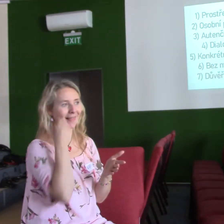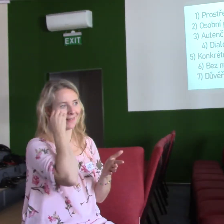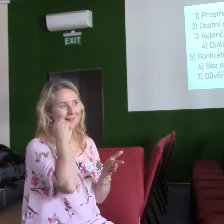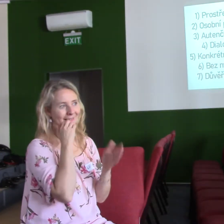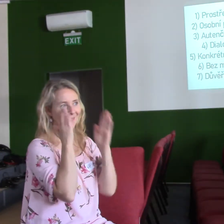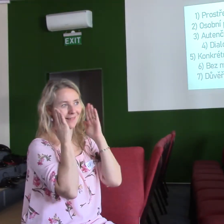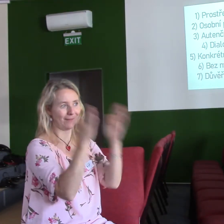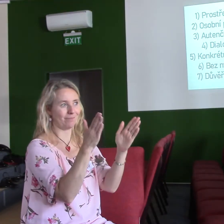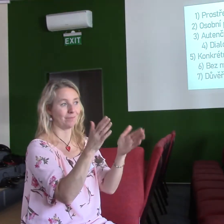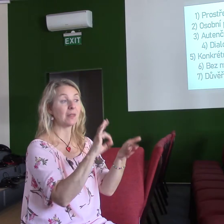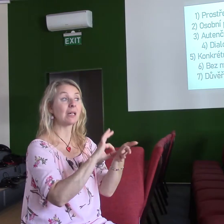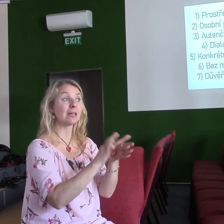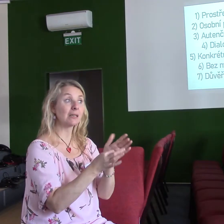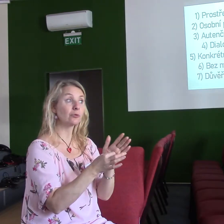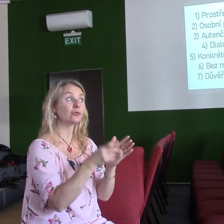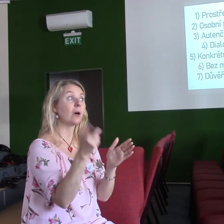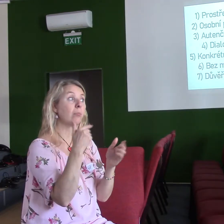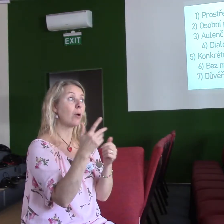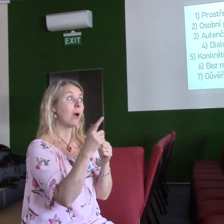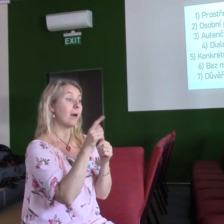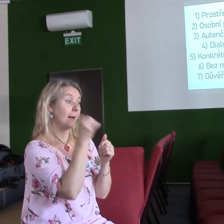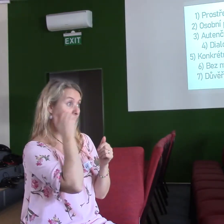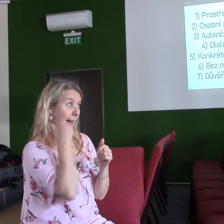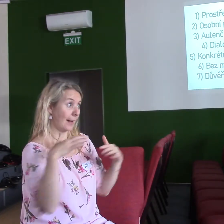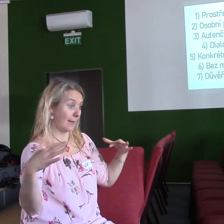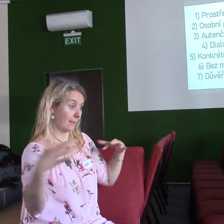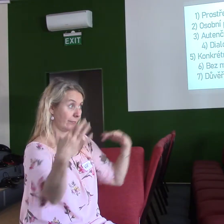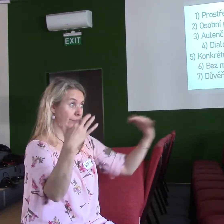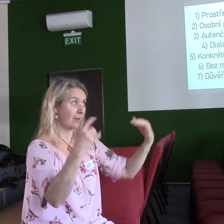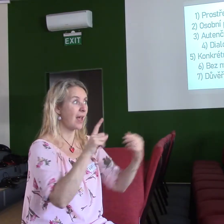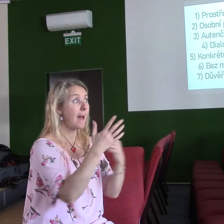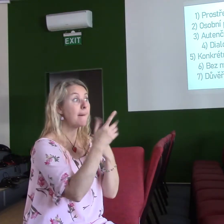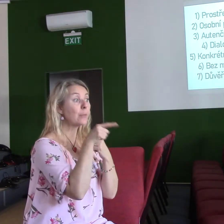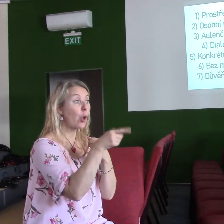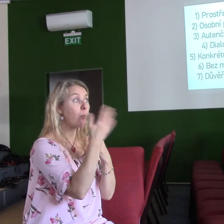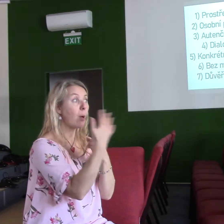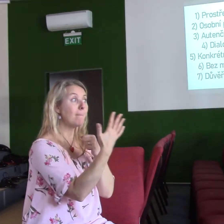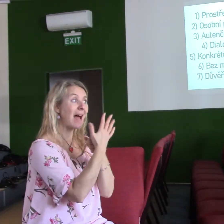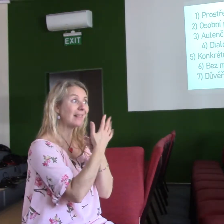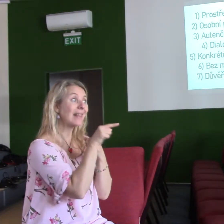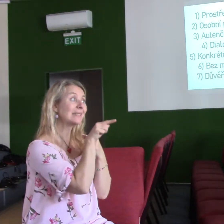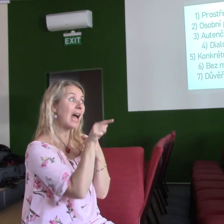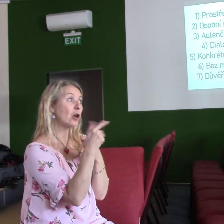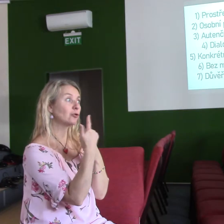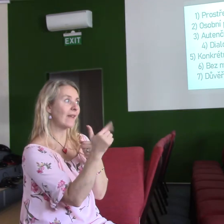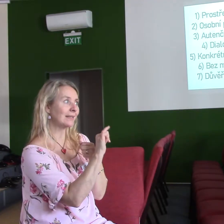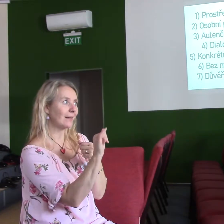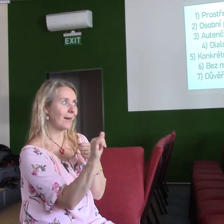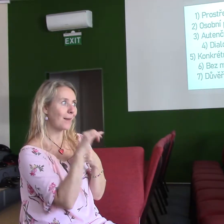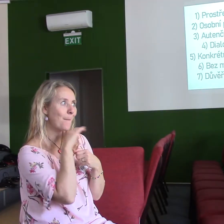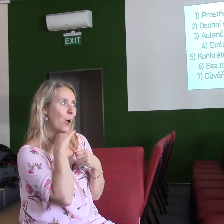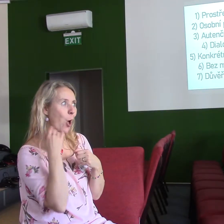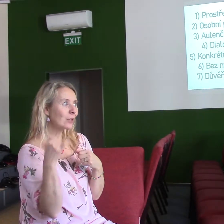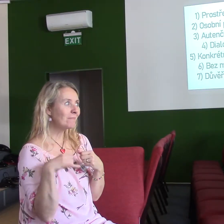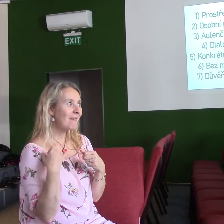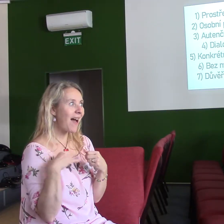začná Ježíš následovat, bylo mezi patnácti až dvaceti lety. Spíš k těm patnácti. To byly mnohem mladší, než